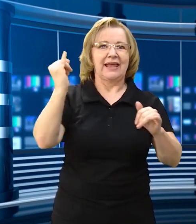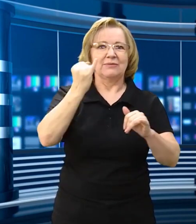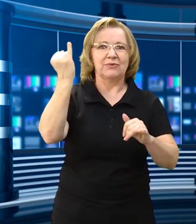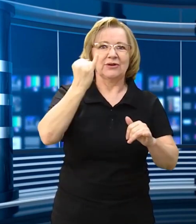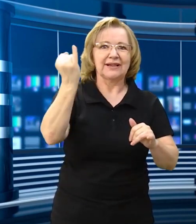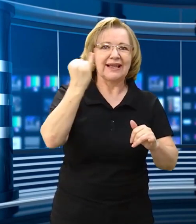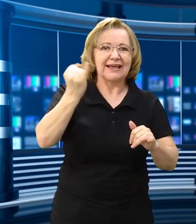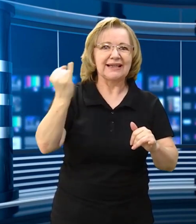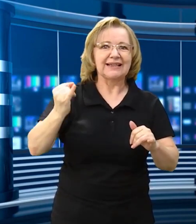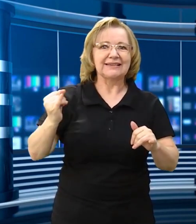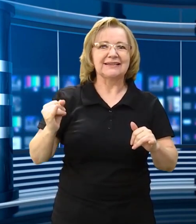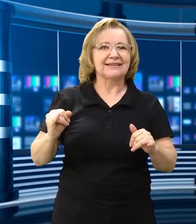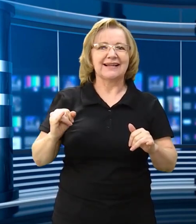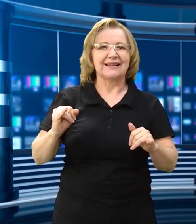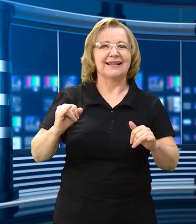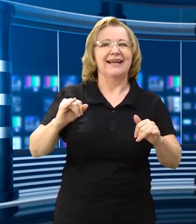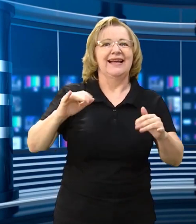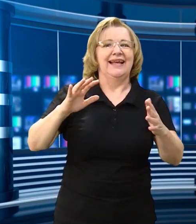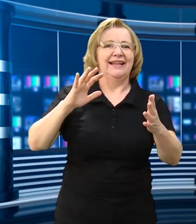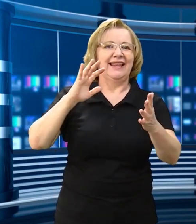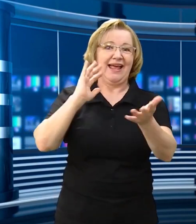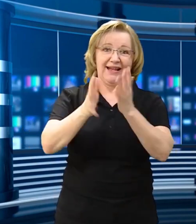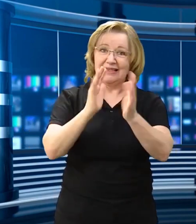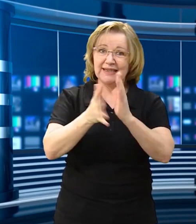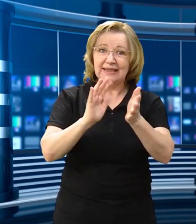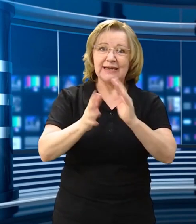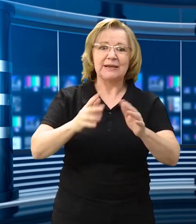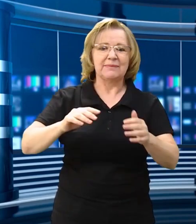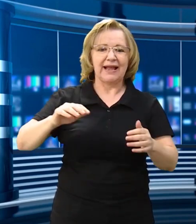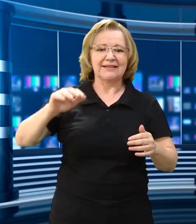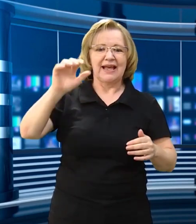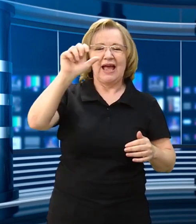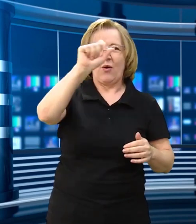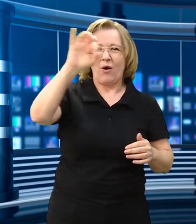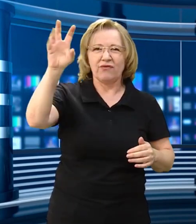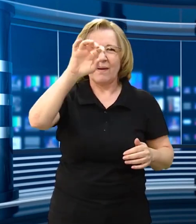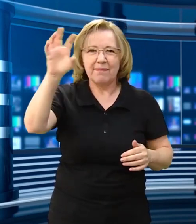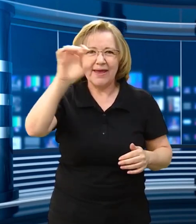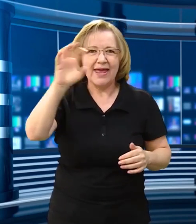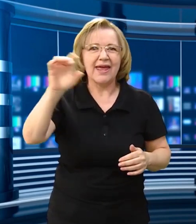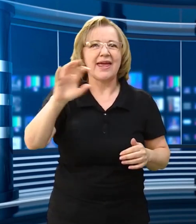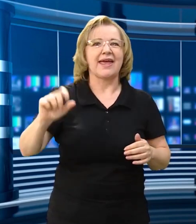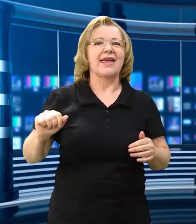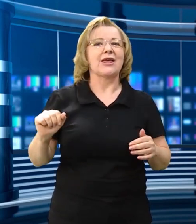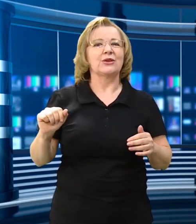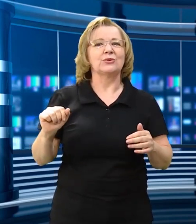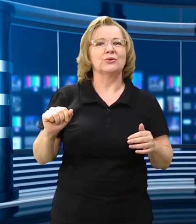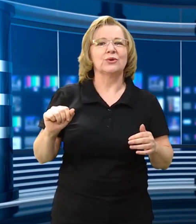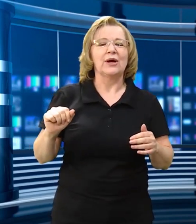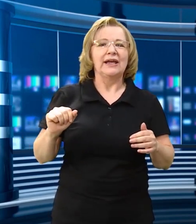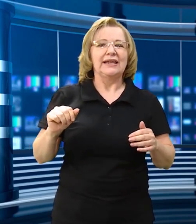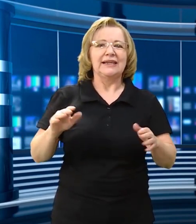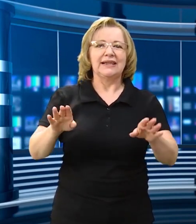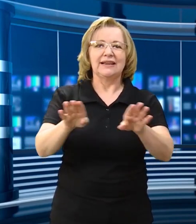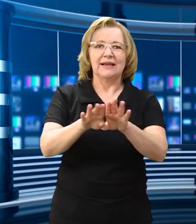com relação à importância da língua de sinais. O alfabeto, a questão do